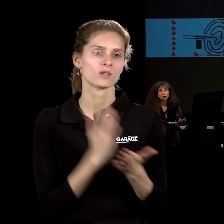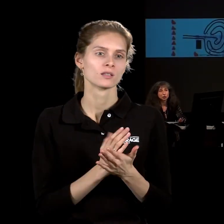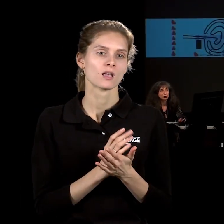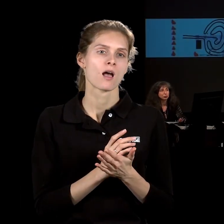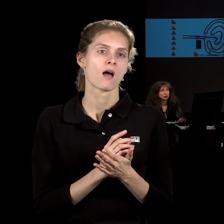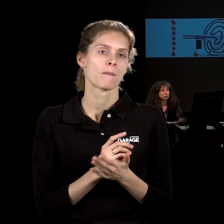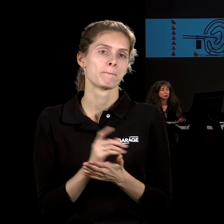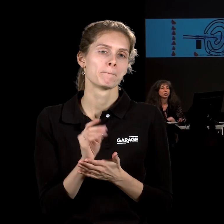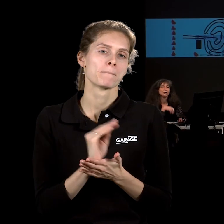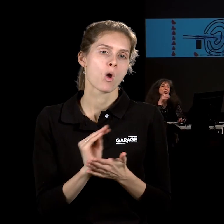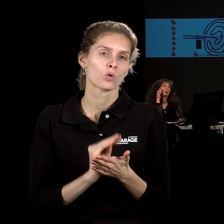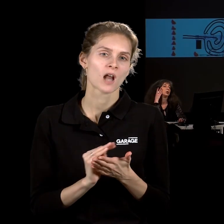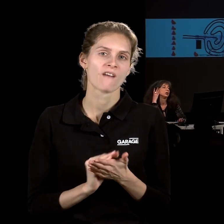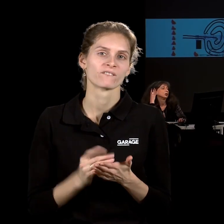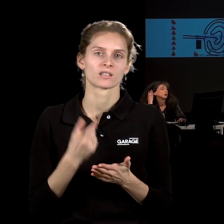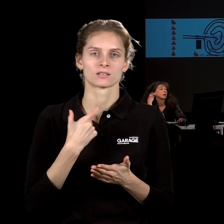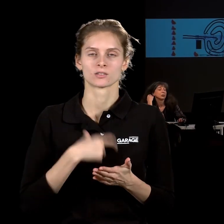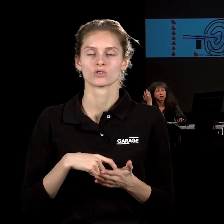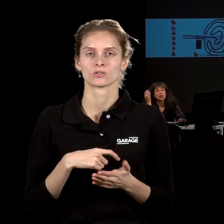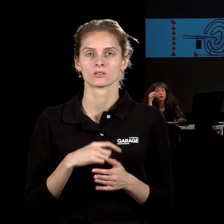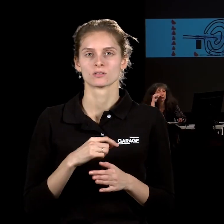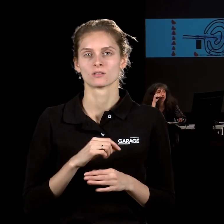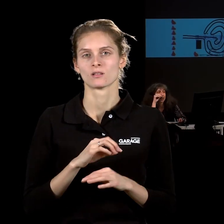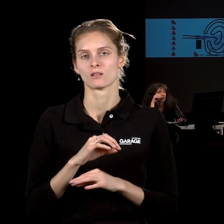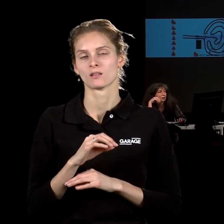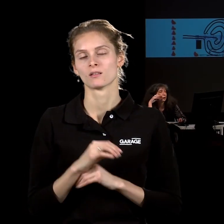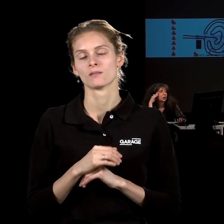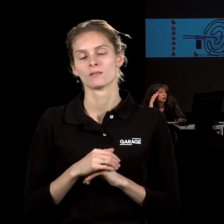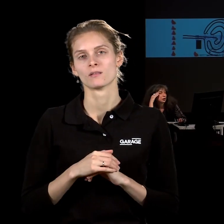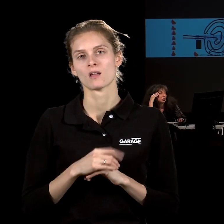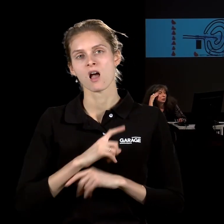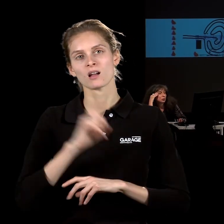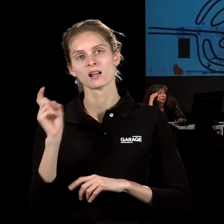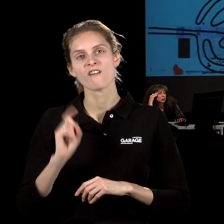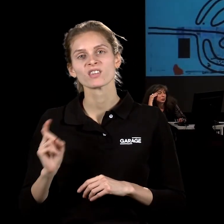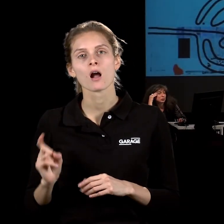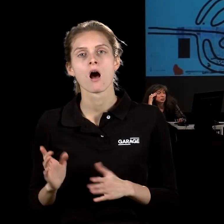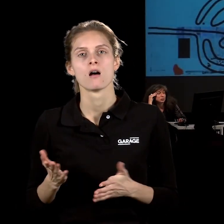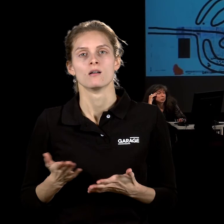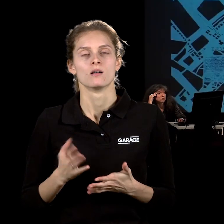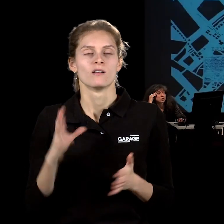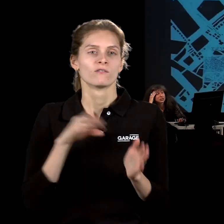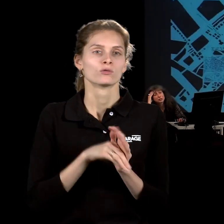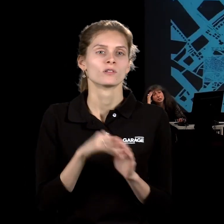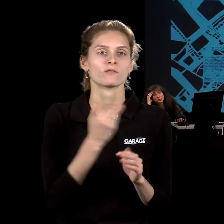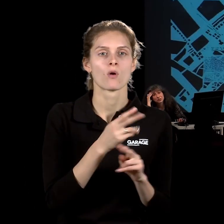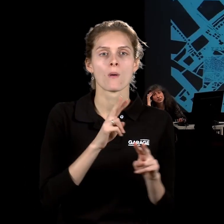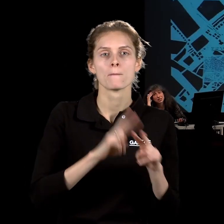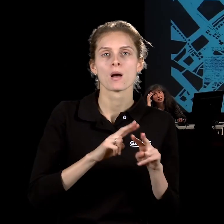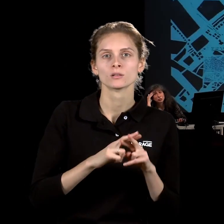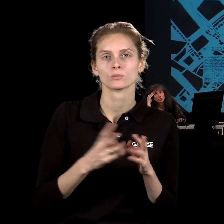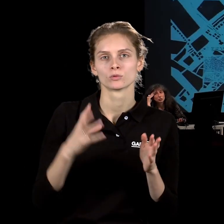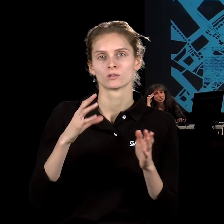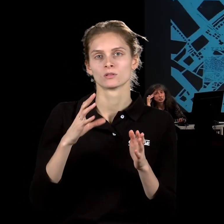биографические истории, история, например, такая очень трогательная графика, включающая его паспорта с визами.